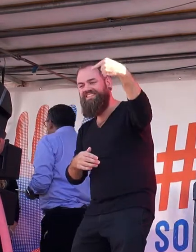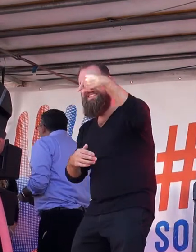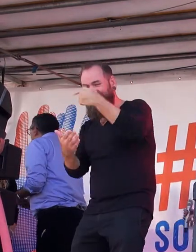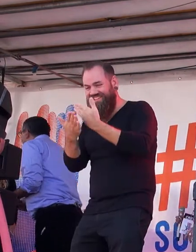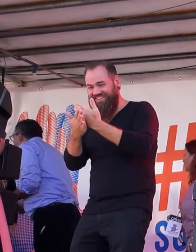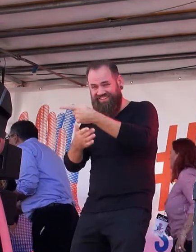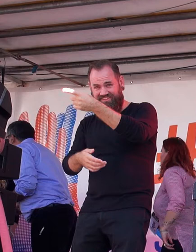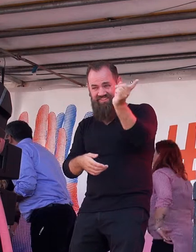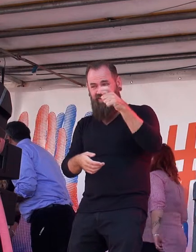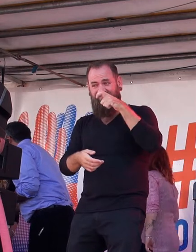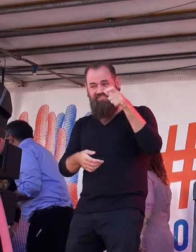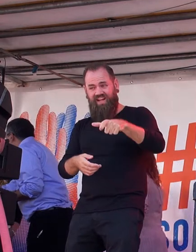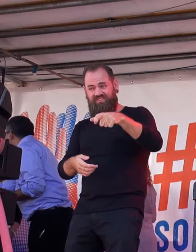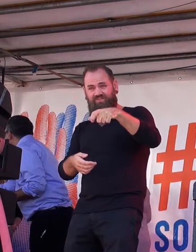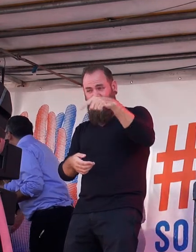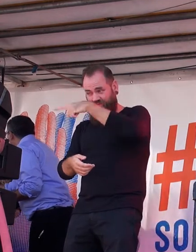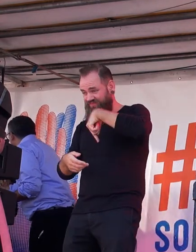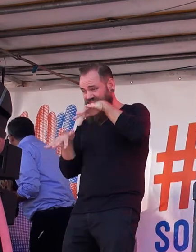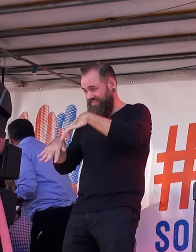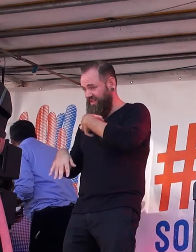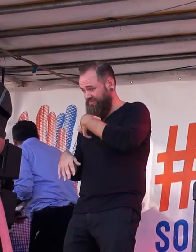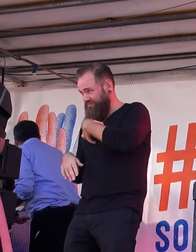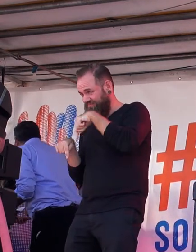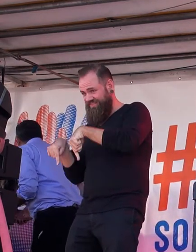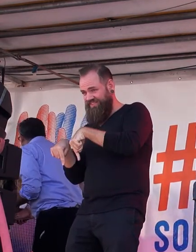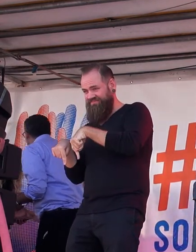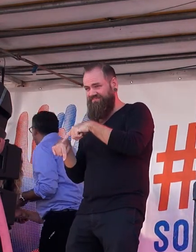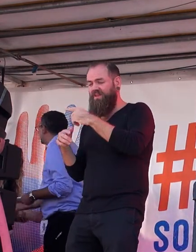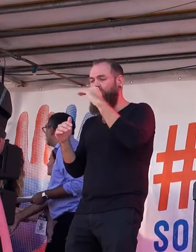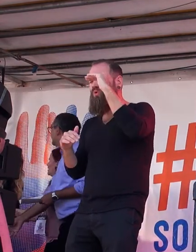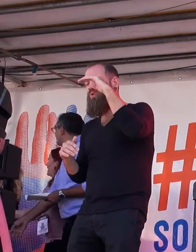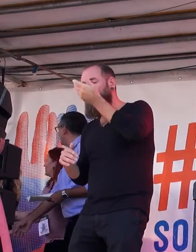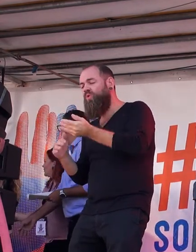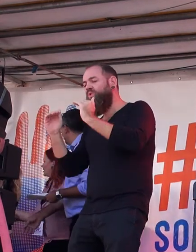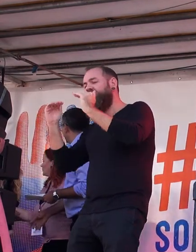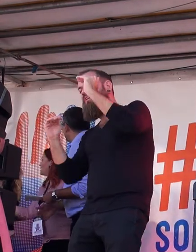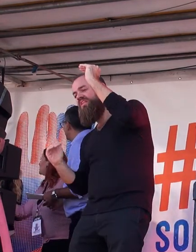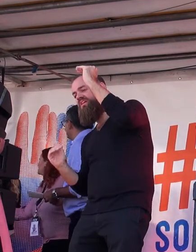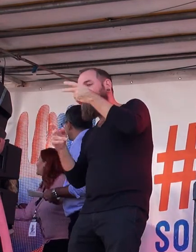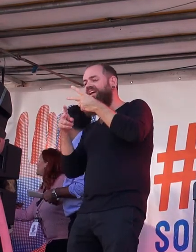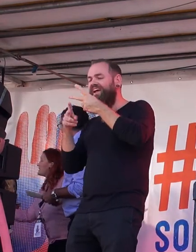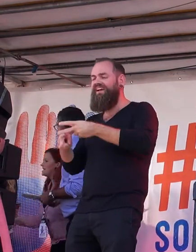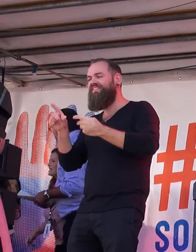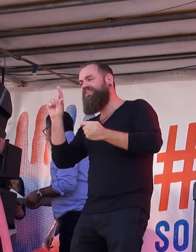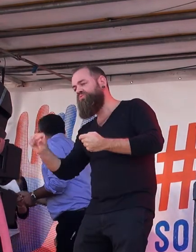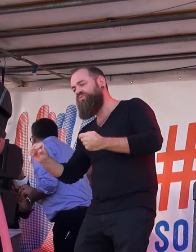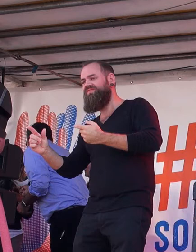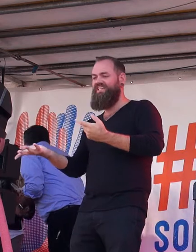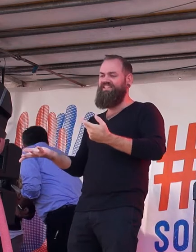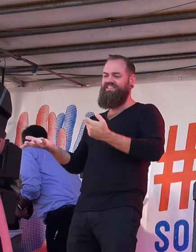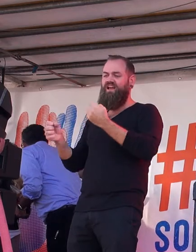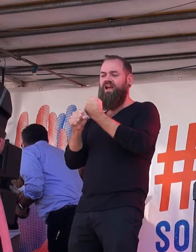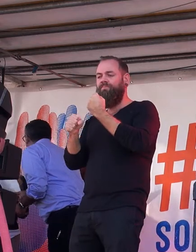dass wir hierzulande keine fairen Löhne, keine auskömmlichen Renten, keine sicheren Arbeitsplätze und keine